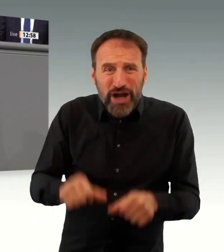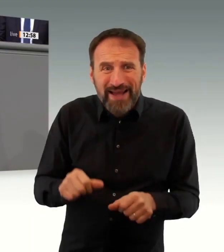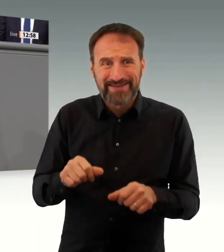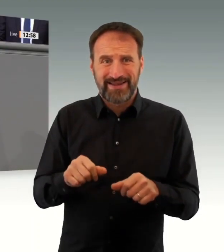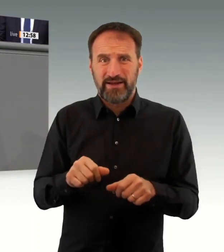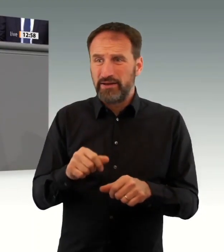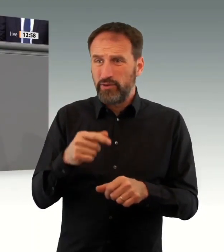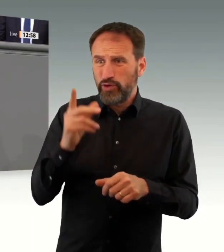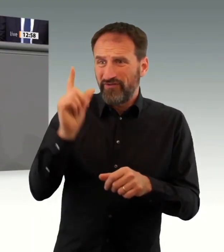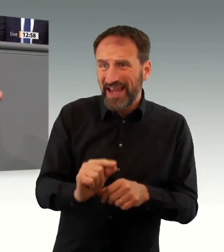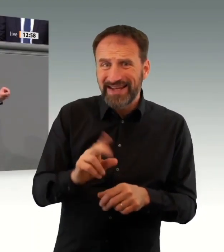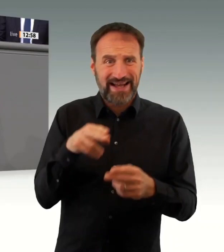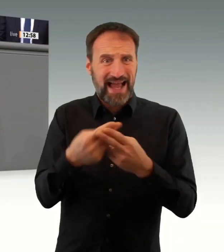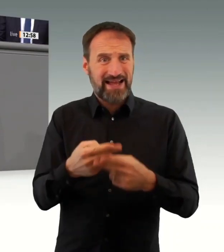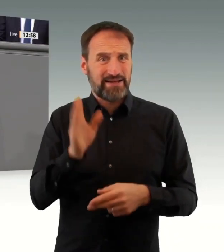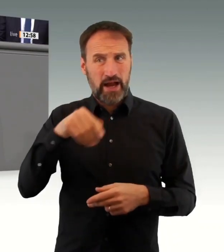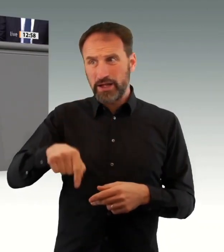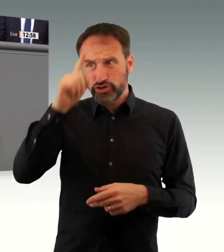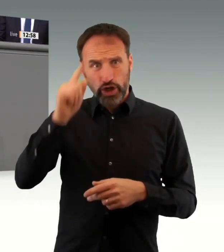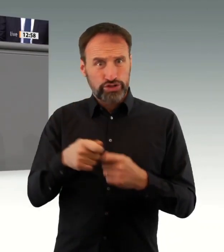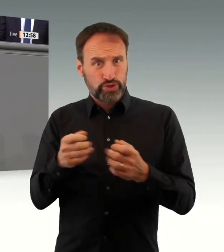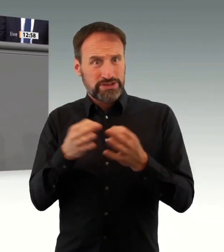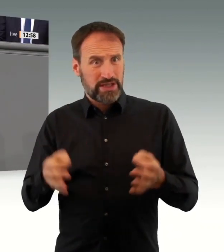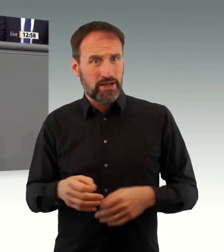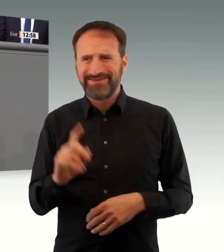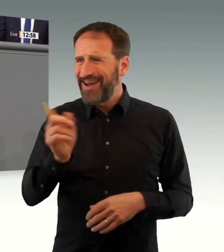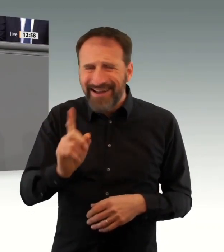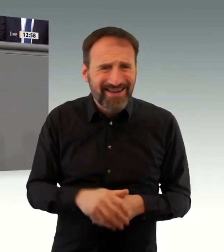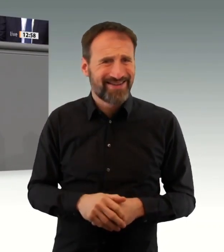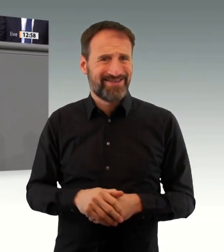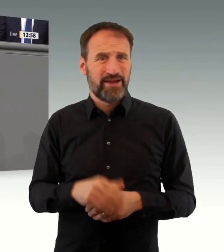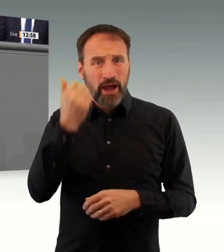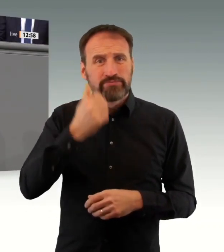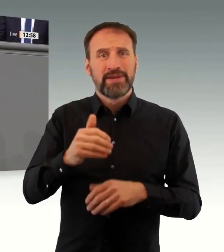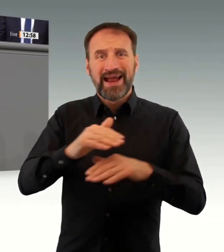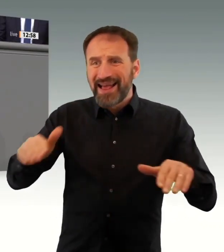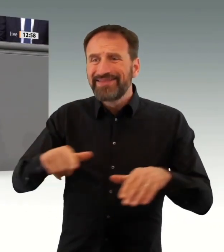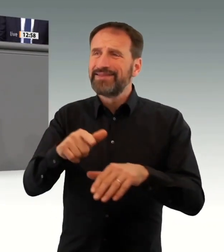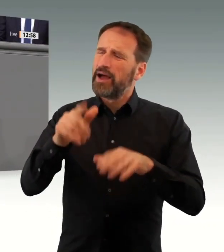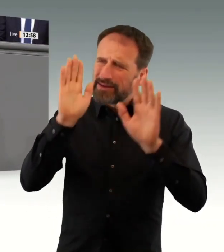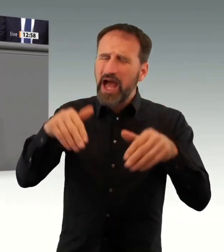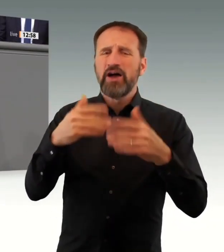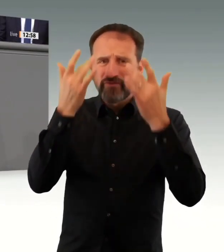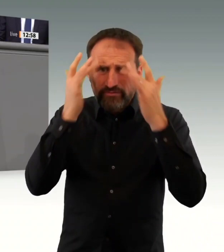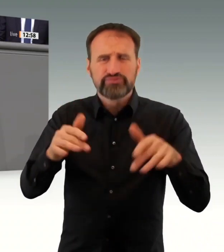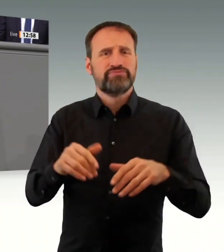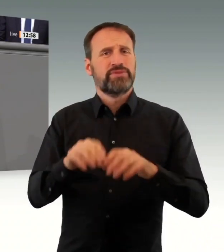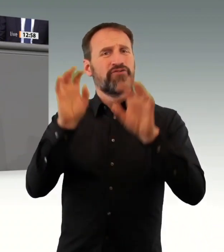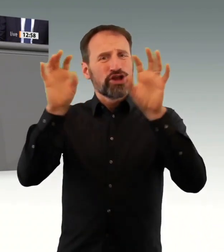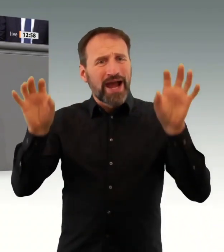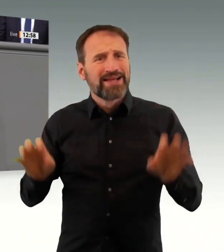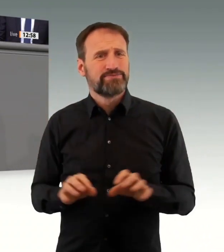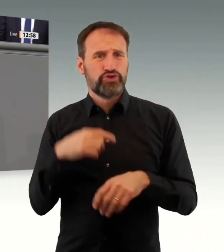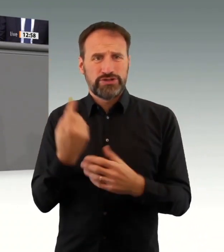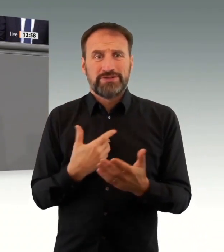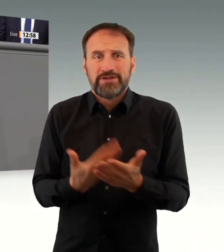Kranken- und Pflegeheime. Das gilt nicht nur im Alter. Schauen Sie sich mal die Inzidenz bei den Kindern an, bei den 5- bis 9-Jährigen